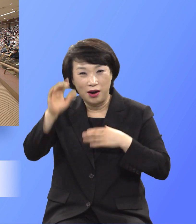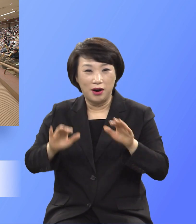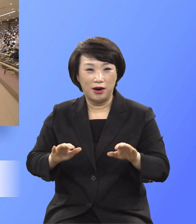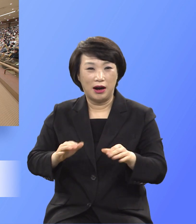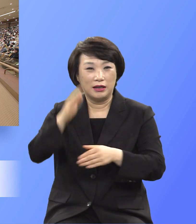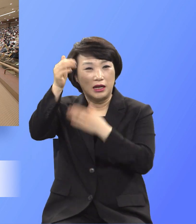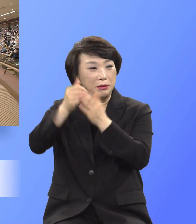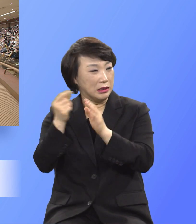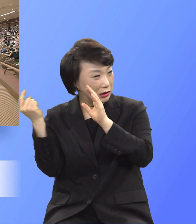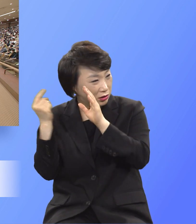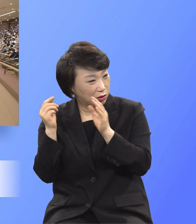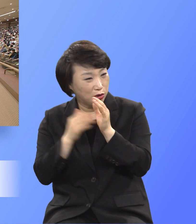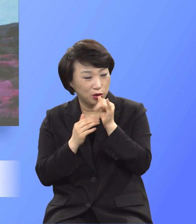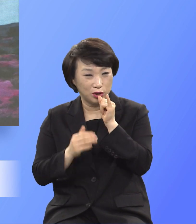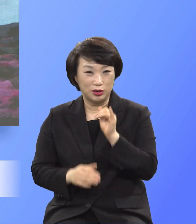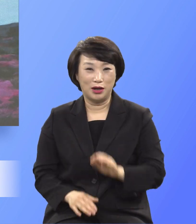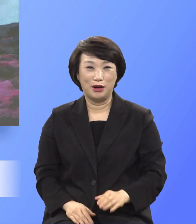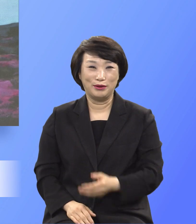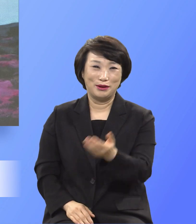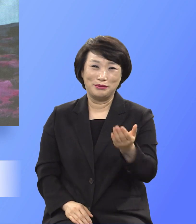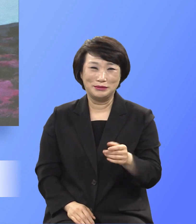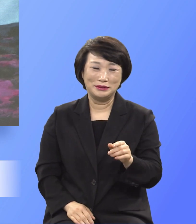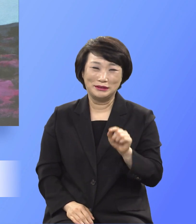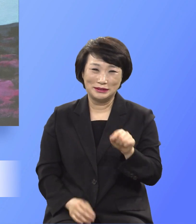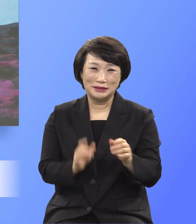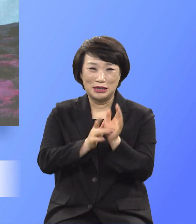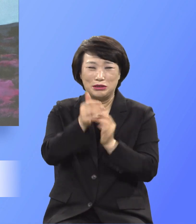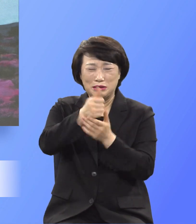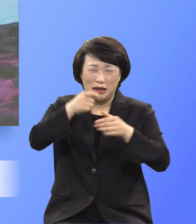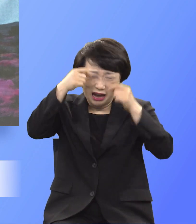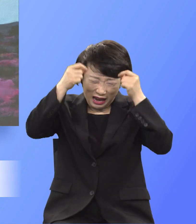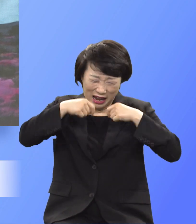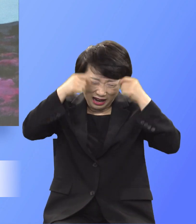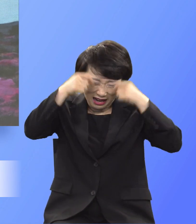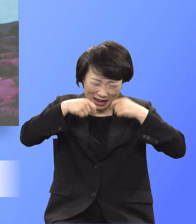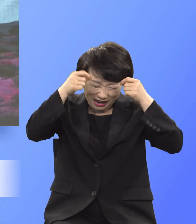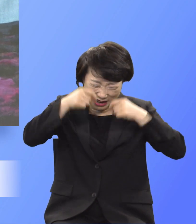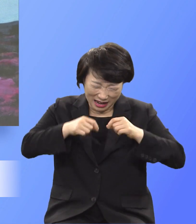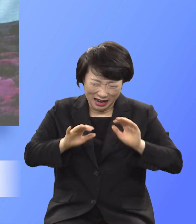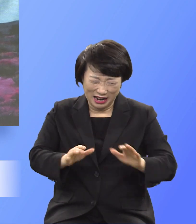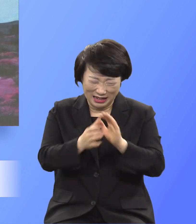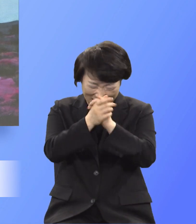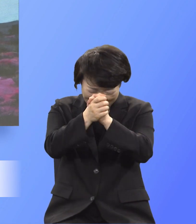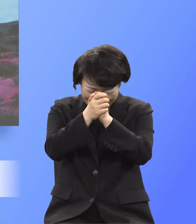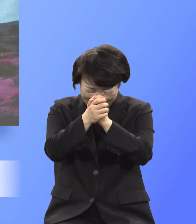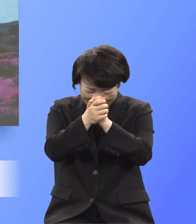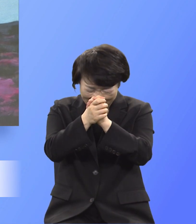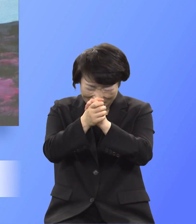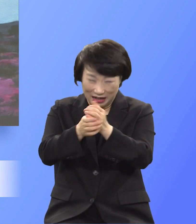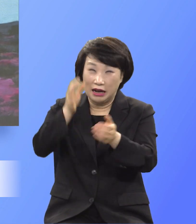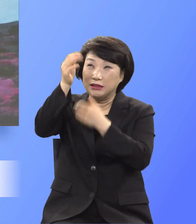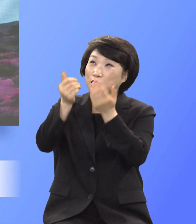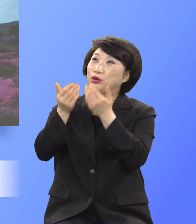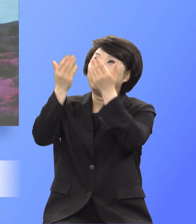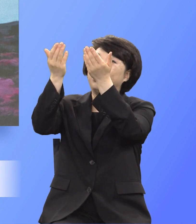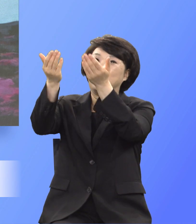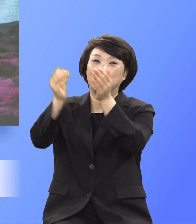얻었느니라 심한 통곡과 눈물로 간구의 소원을 올렸다. 어떻게